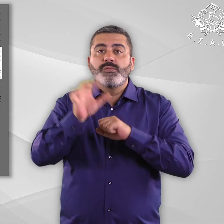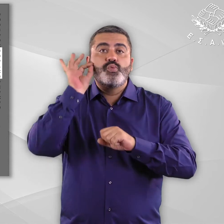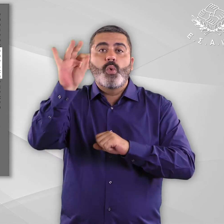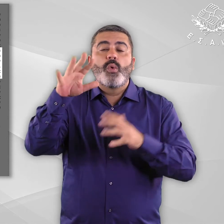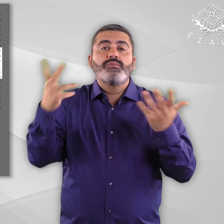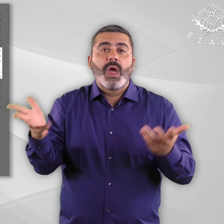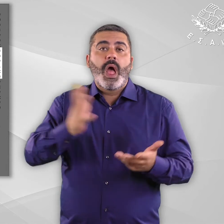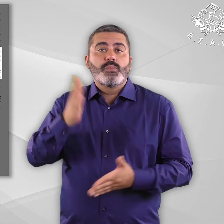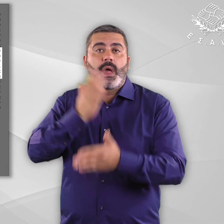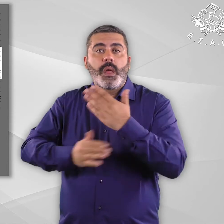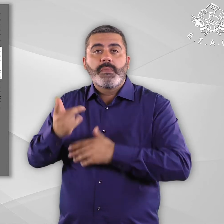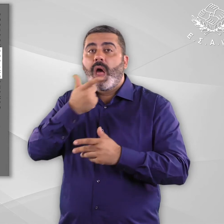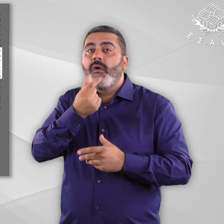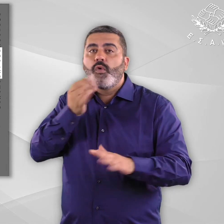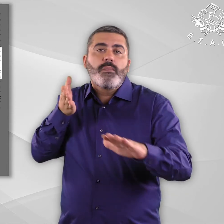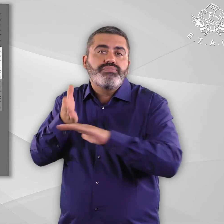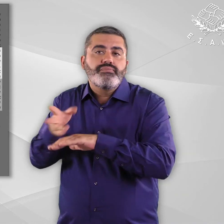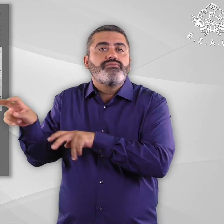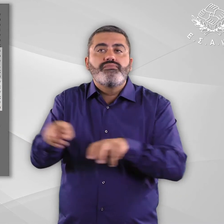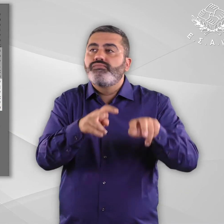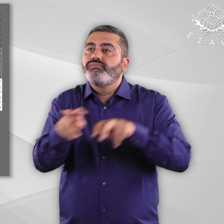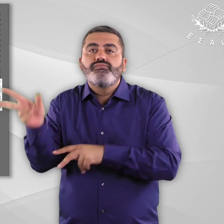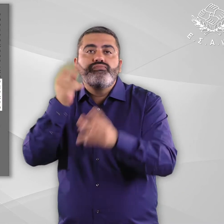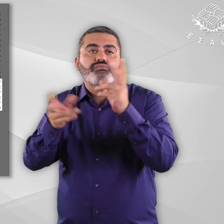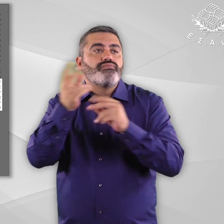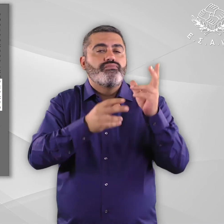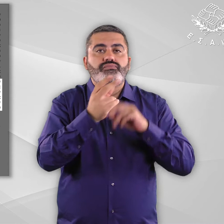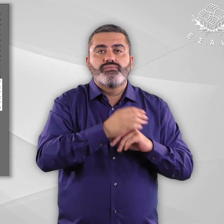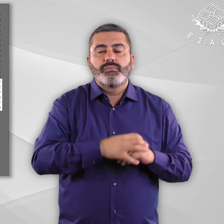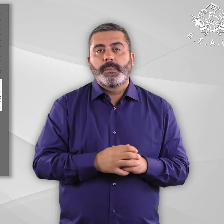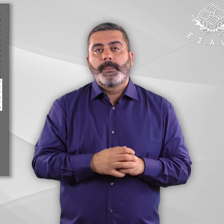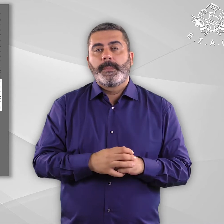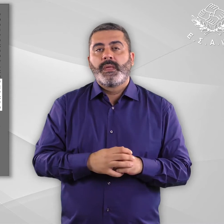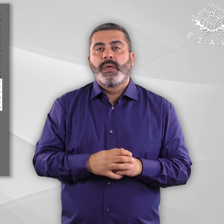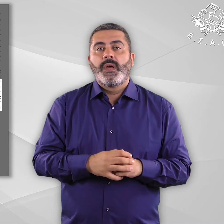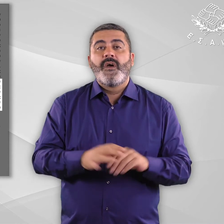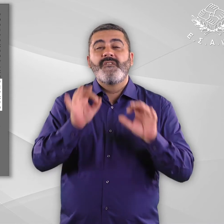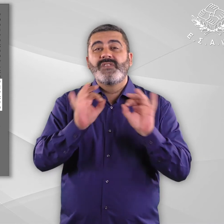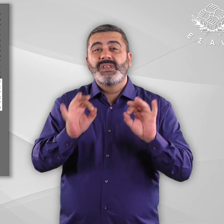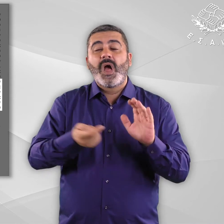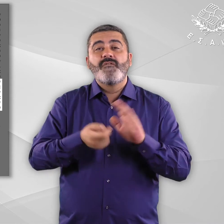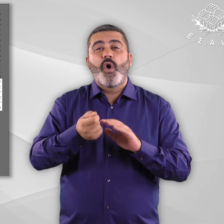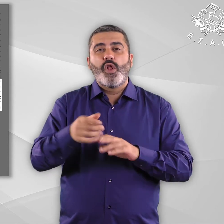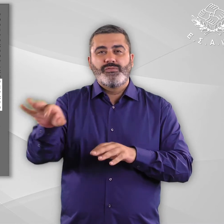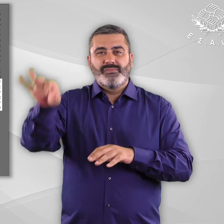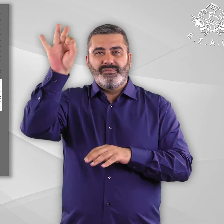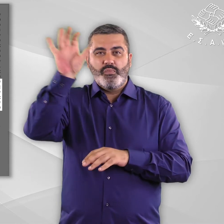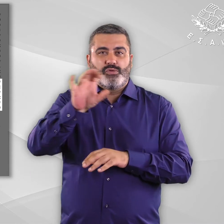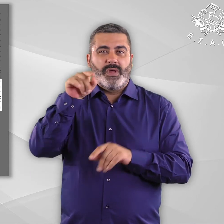και ξενάγηση των επισκεπτών με αναπηρία. Φυσικά, η περίπτωση των μουσείων του Βόλου δεν είναι μεμονωμένη, παρά τις προτροπές της